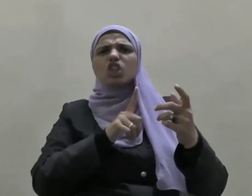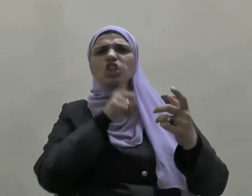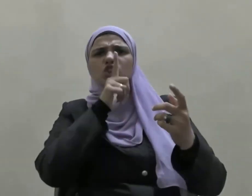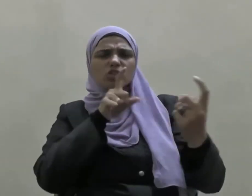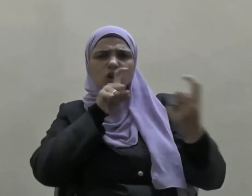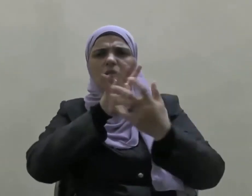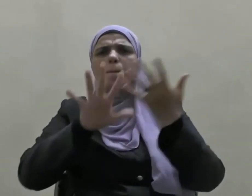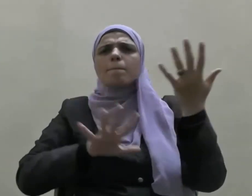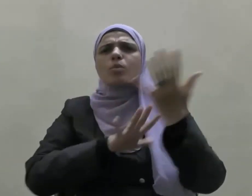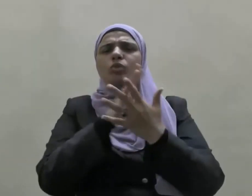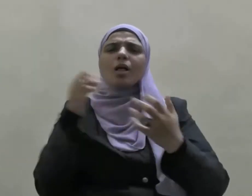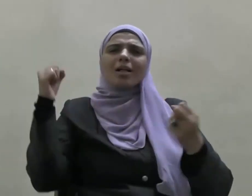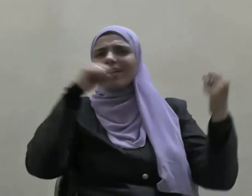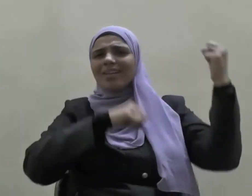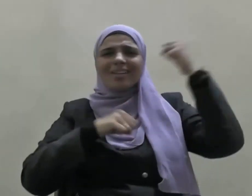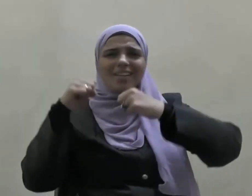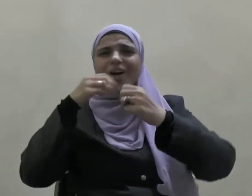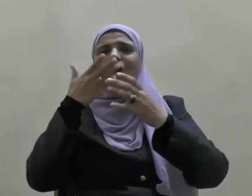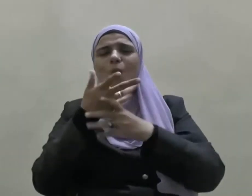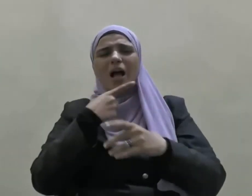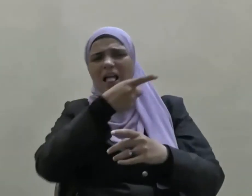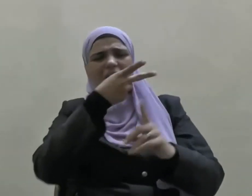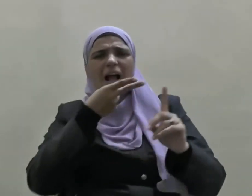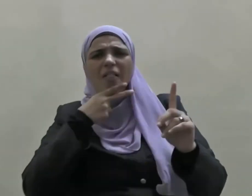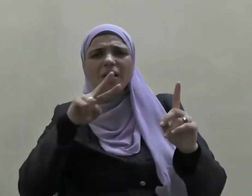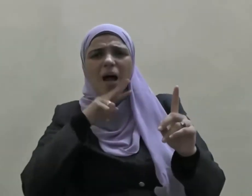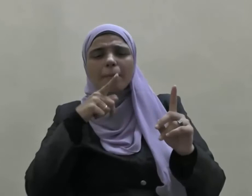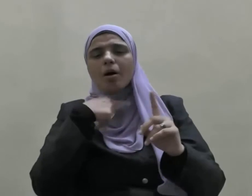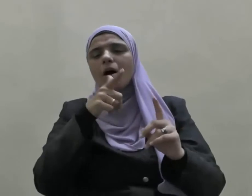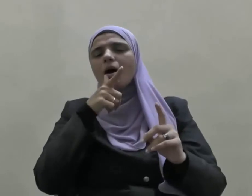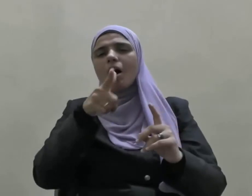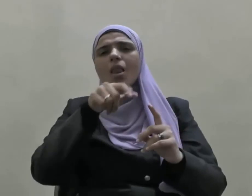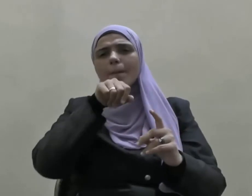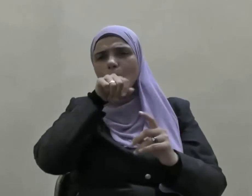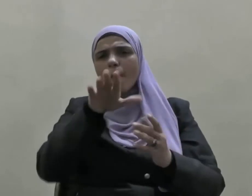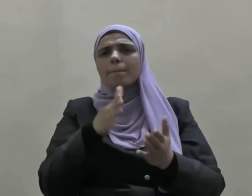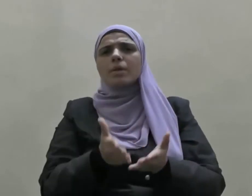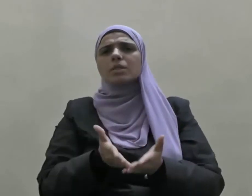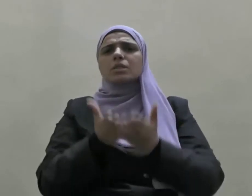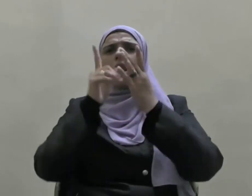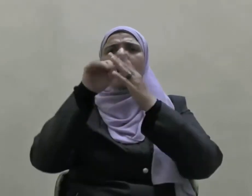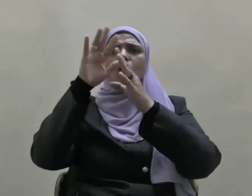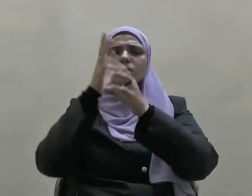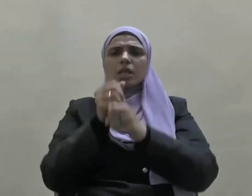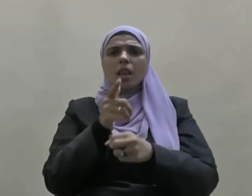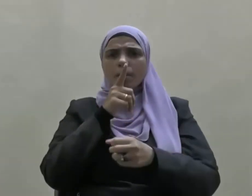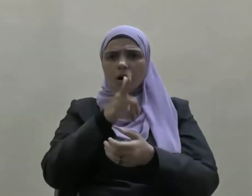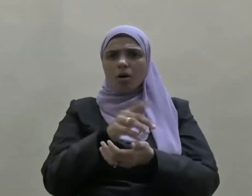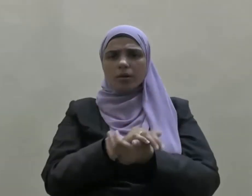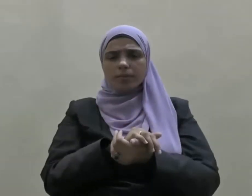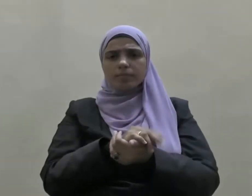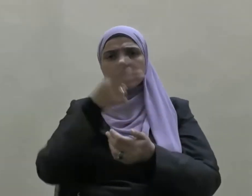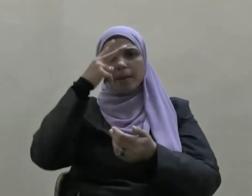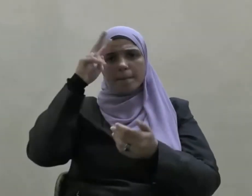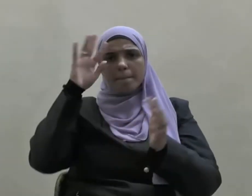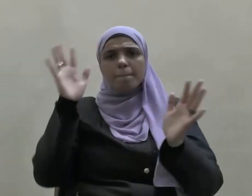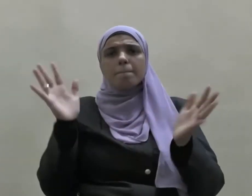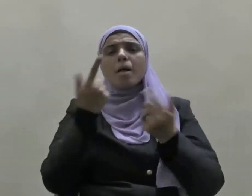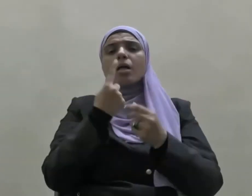لتلك الشائعات وتكذي بها قال صلى الله عليه وسلم من